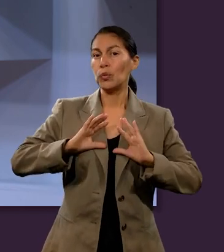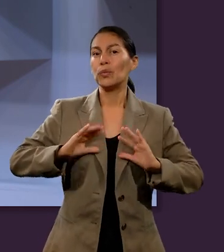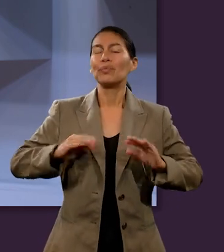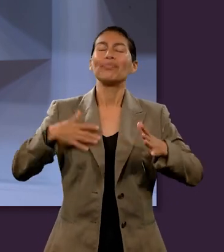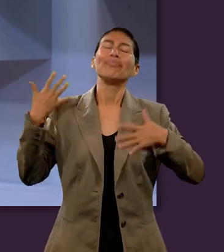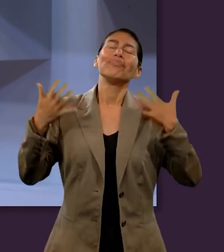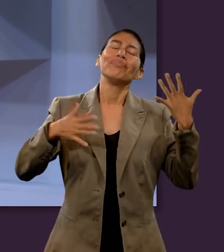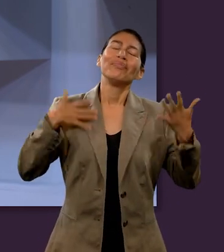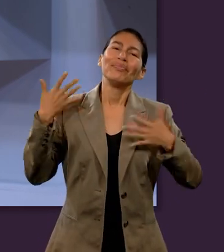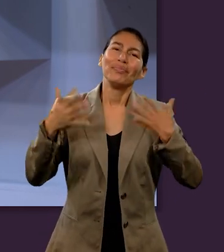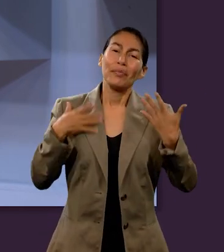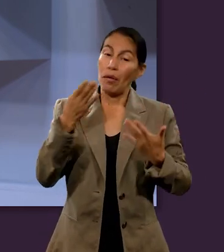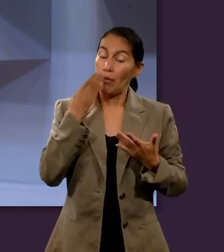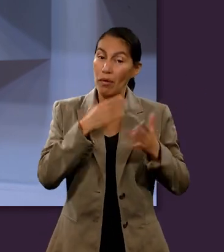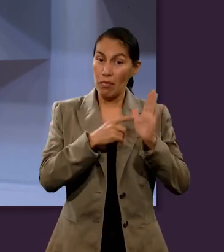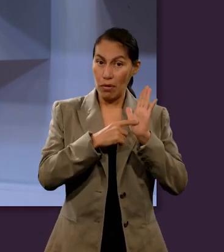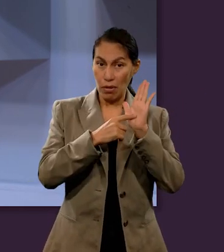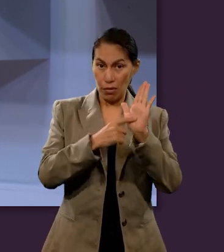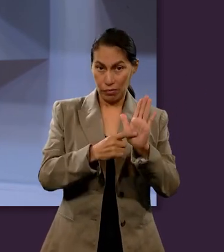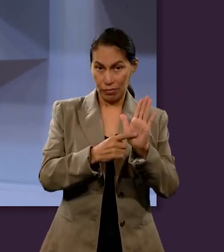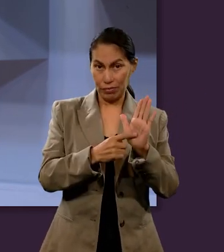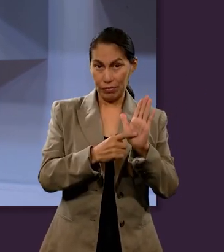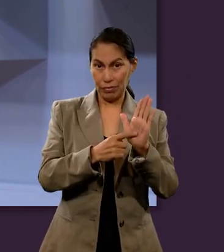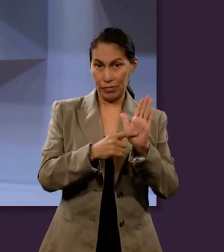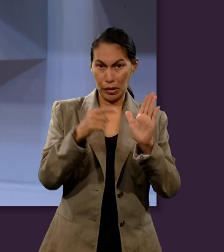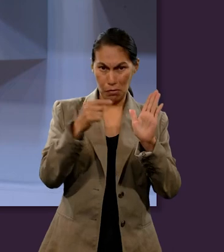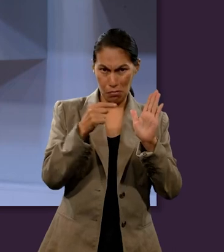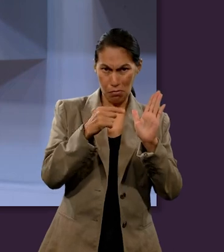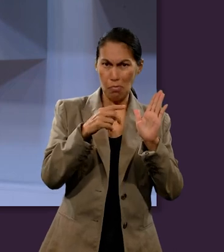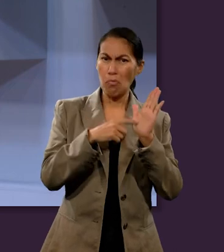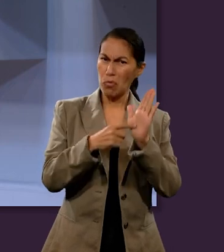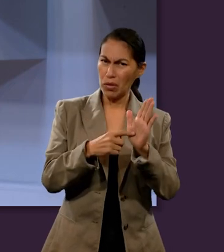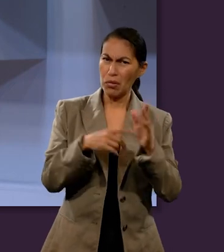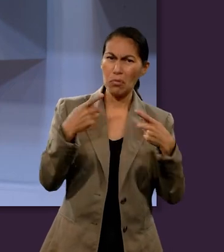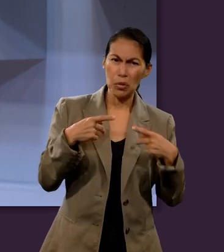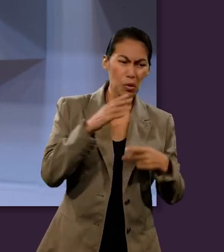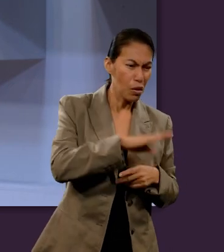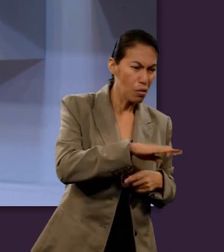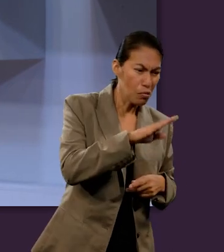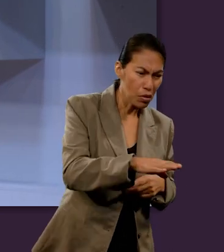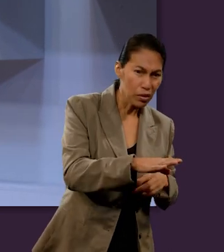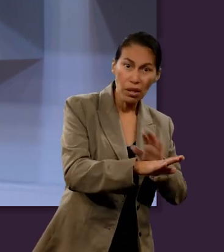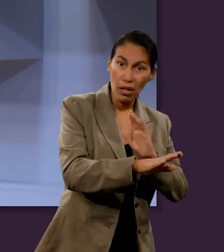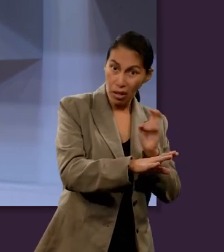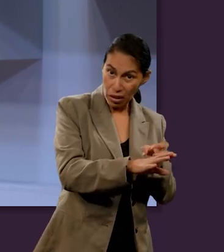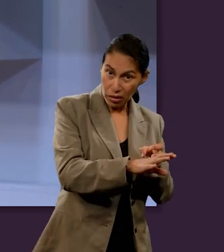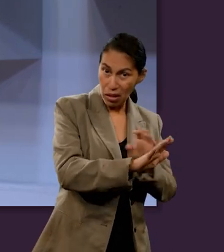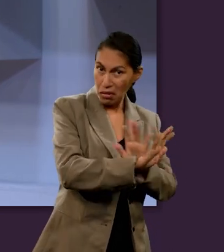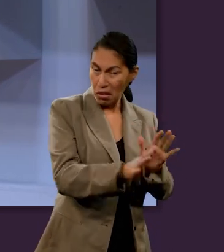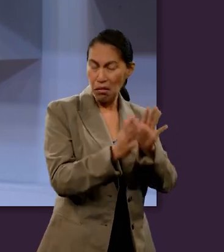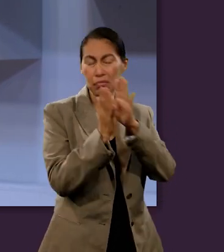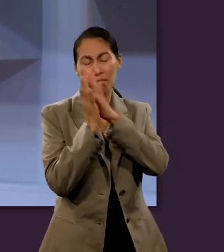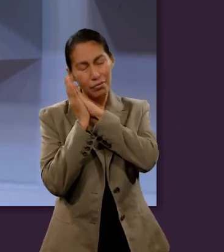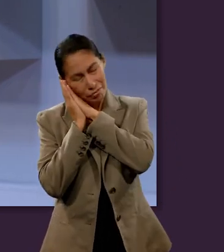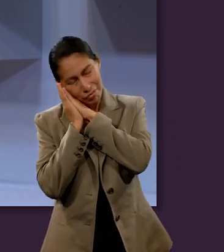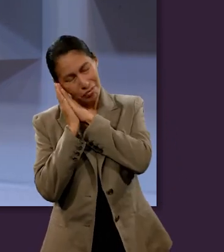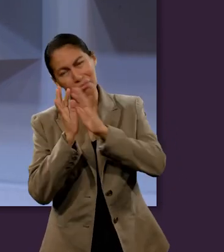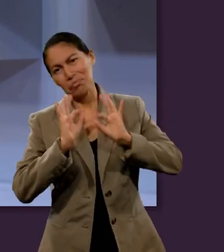yo me alivio. Yo me alegro de que la Biblia enseñe claramente que los muertos, una vez muertos, ya descansan.